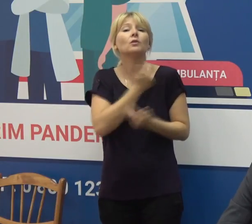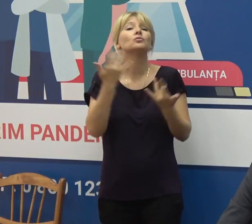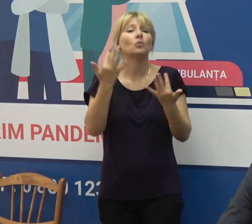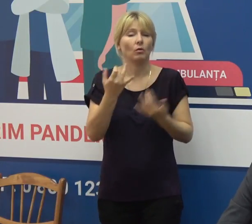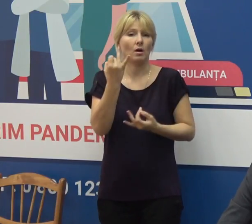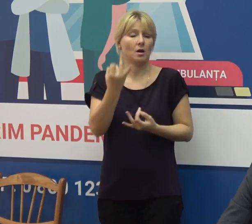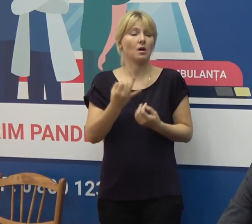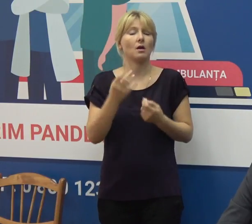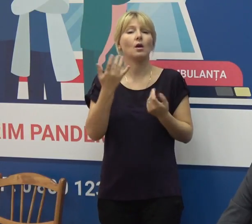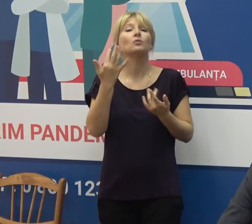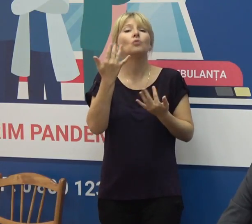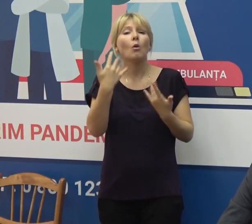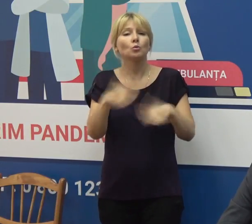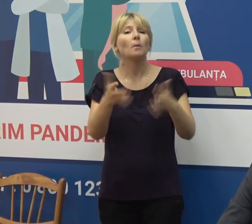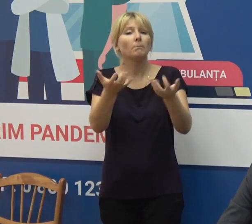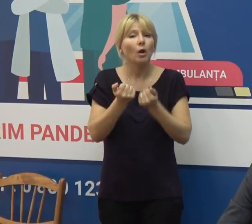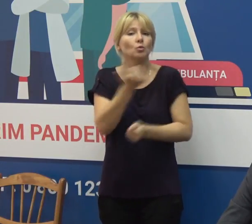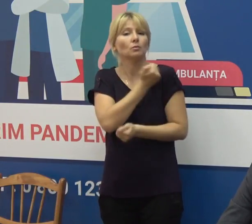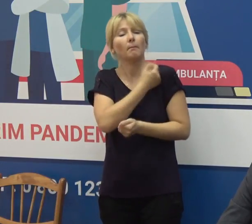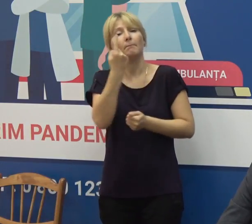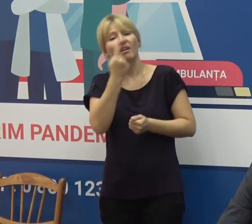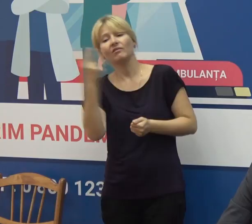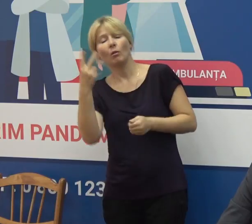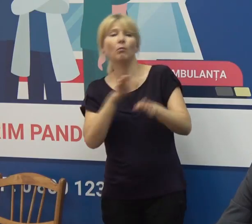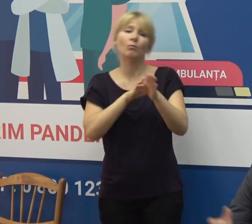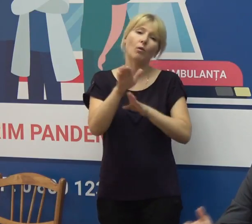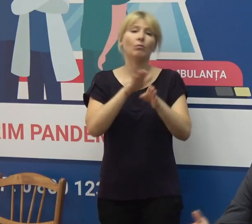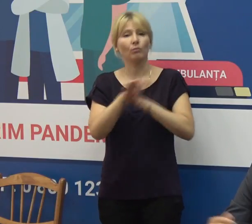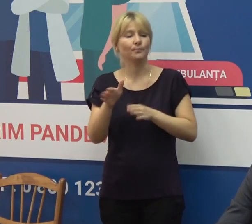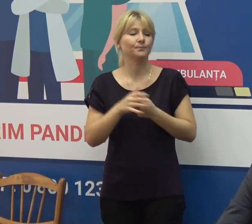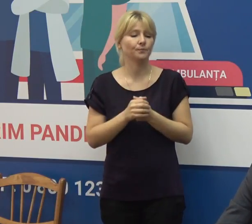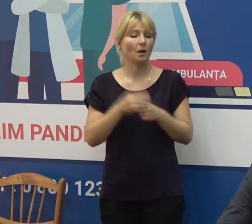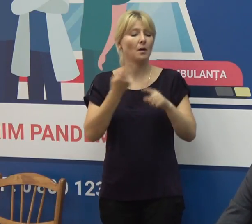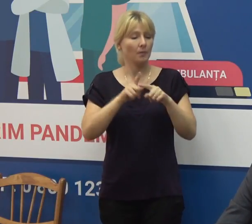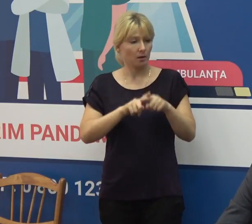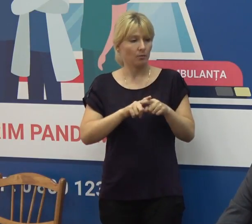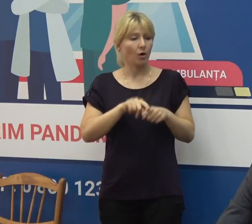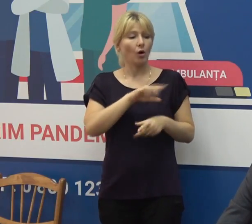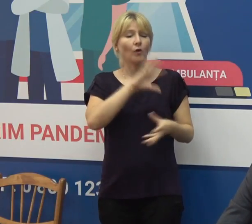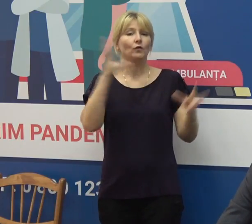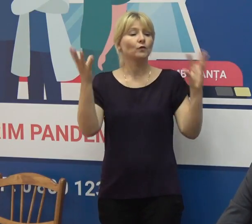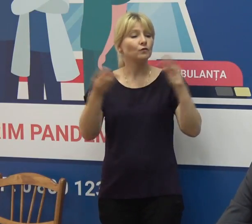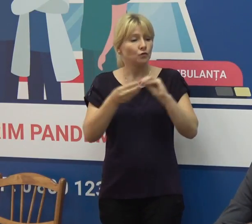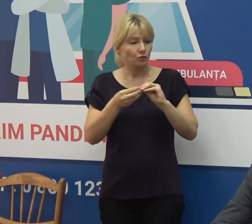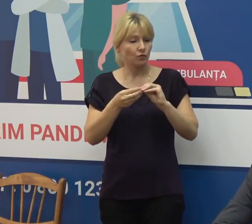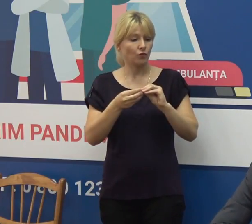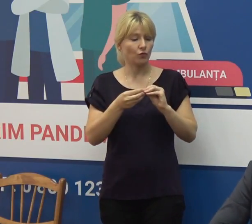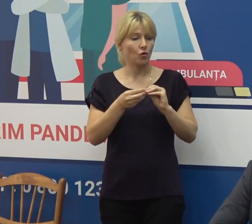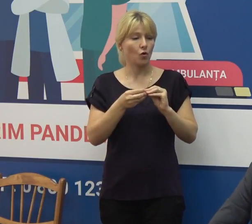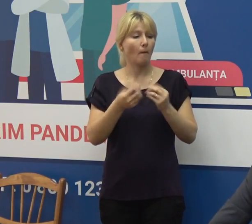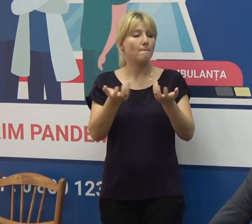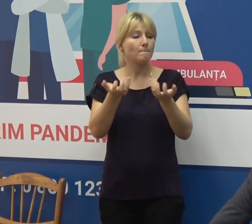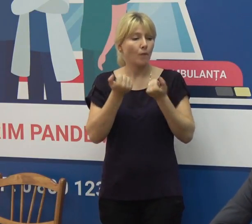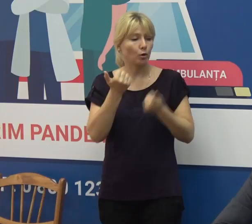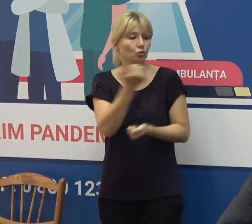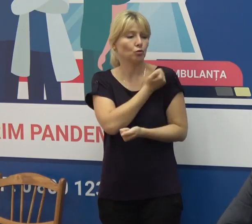cantitatea dozilor recepționate integral. Astfel, cantitatea acestor dozi recepționate de